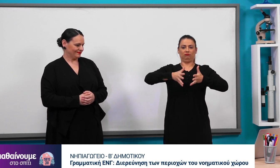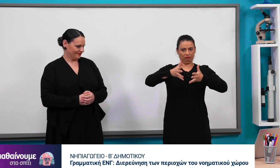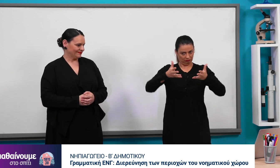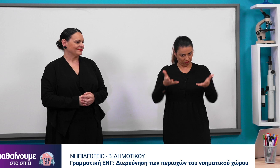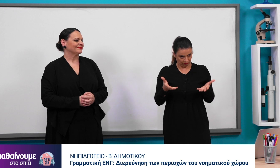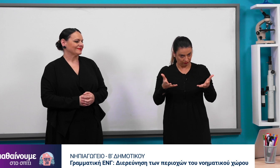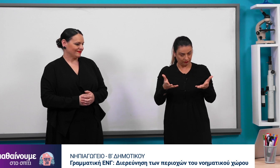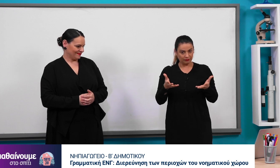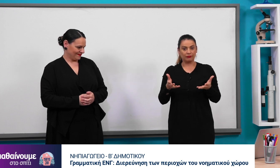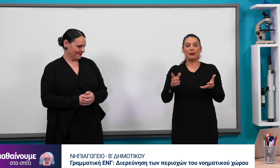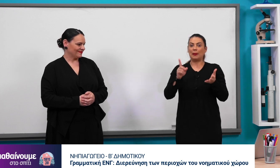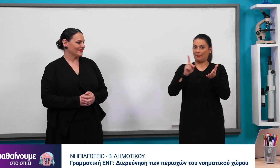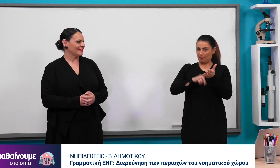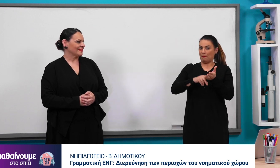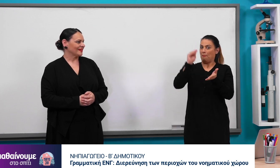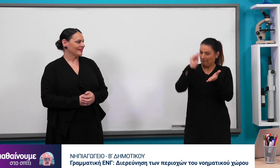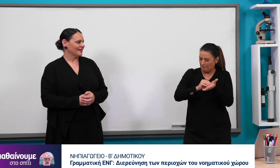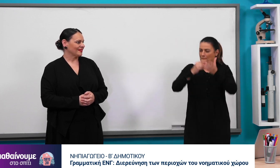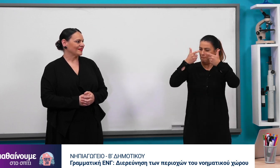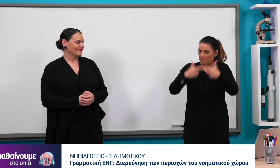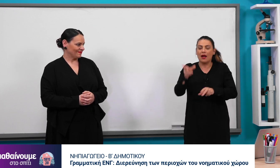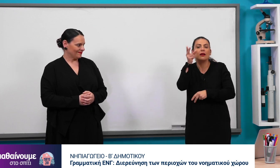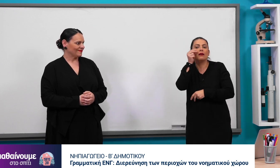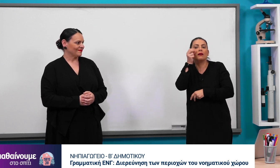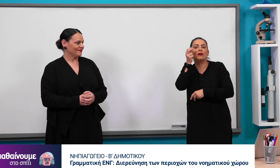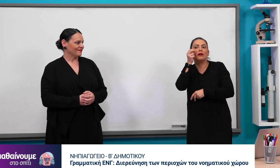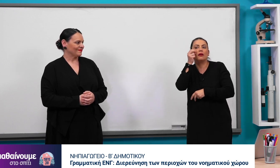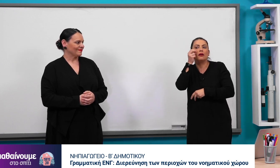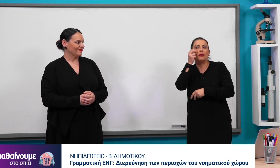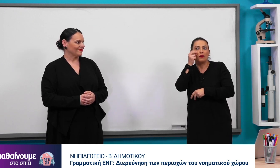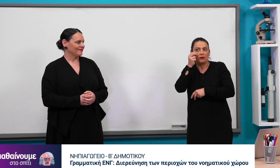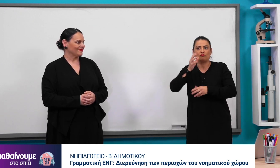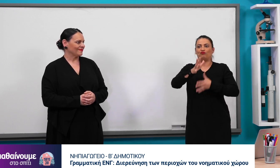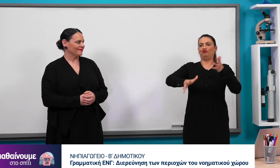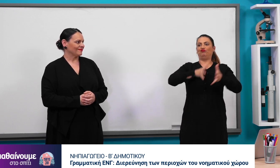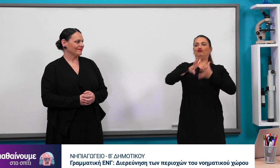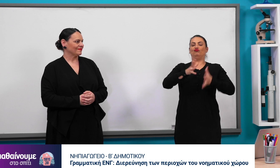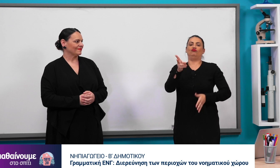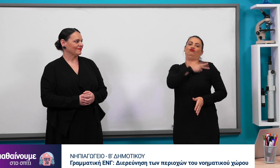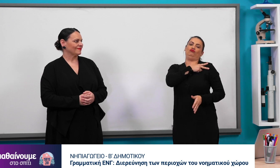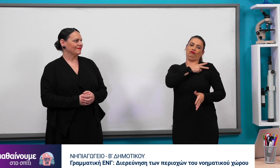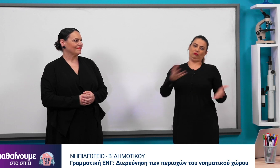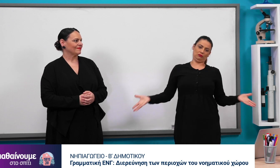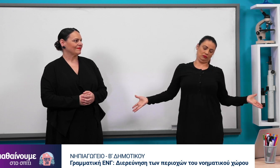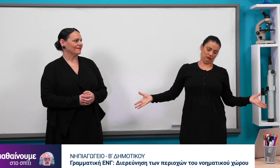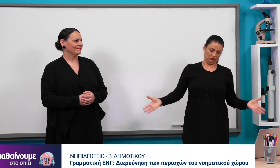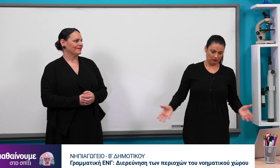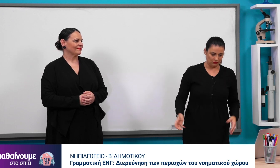είναι οι θέσεις τους. Πρέπει λοιπόν πάλι να παρακολουθήσουμε ένα βίντεο με το σωστό τρόπο που